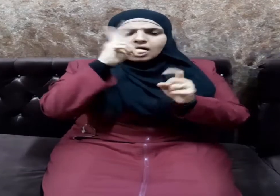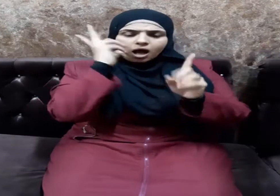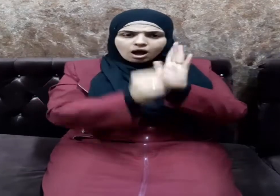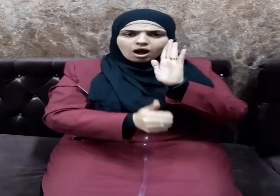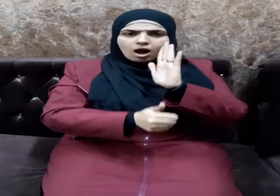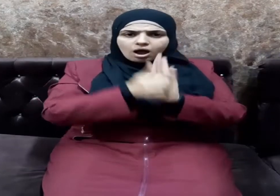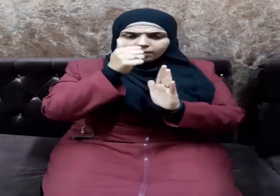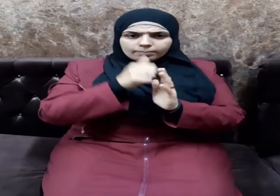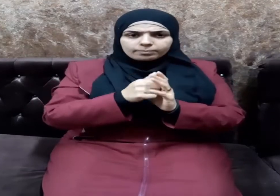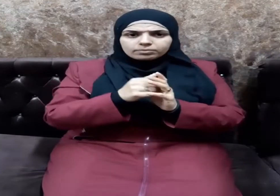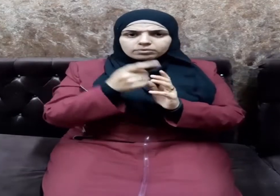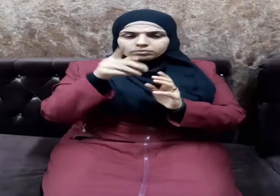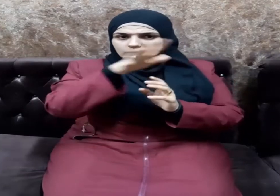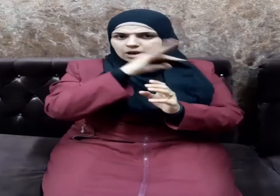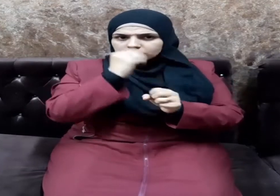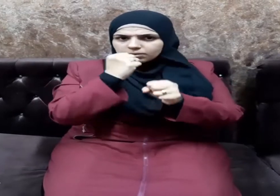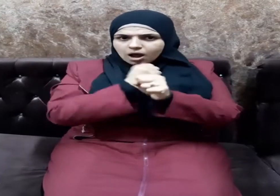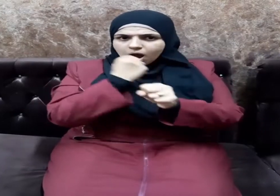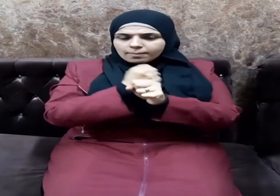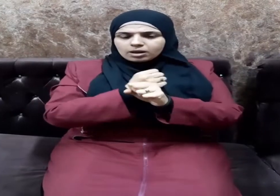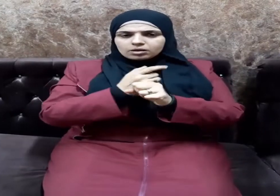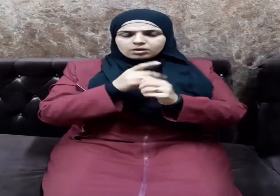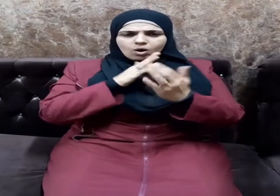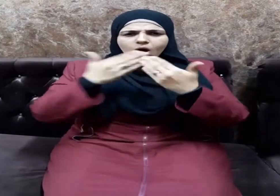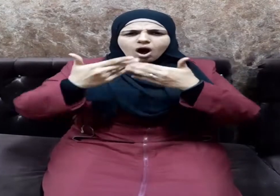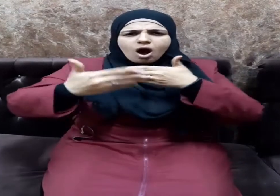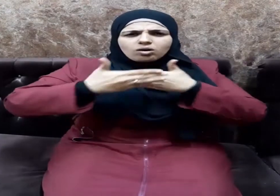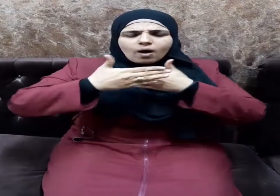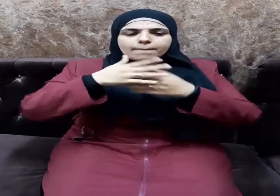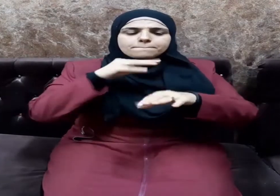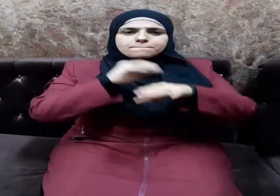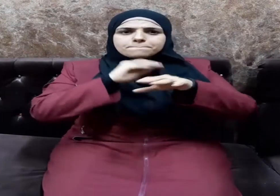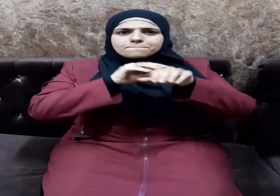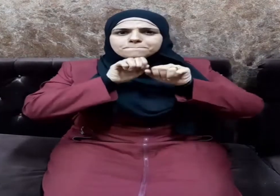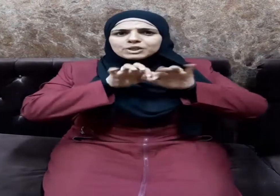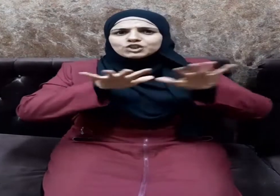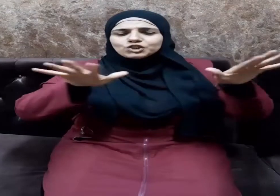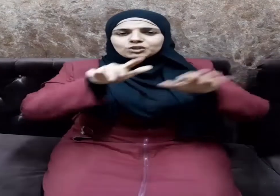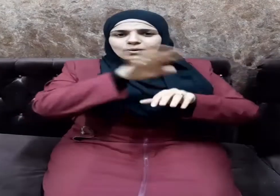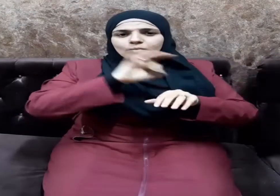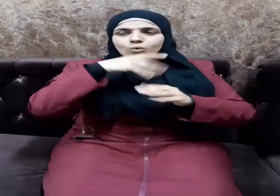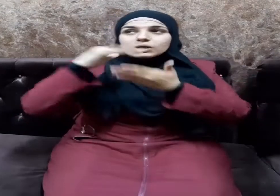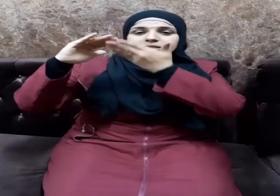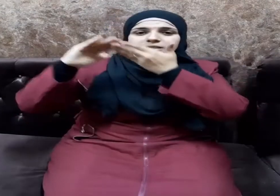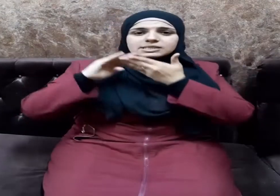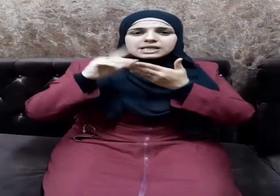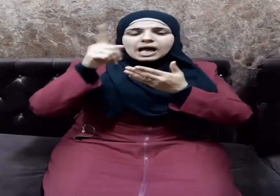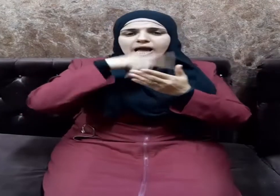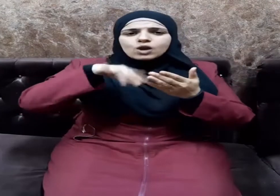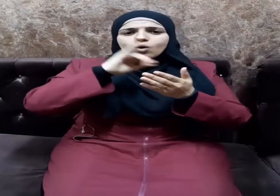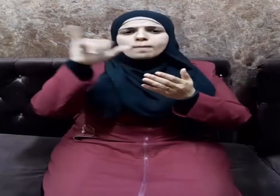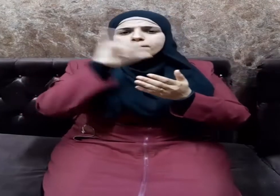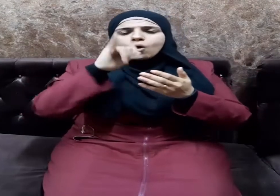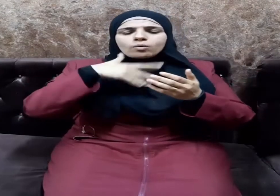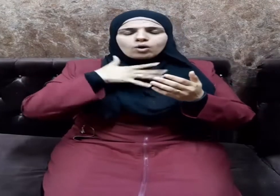فسددوا وقاربوا وأبشروا واستعينوا بالغدوة والروحة